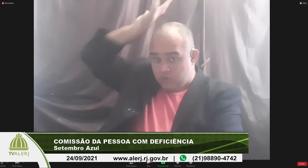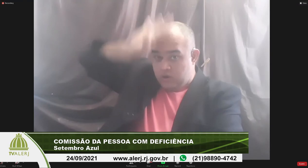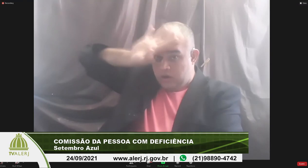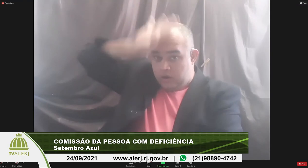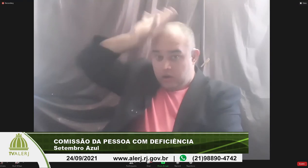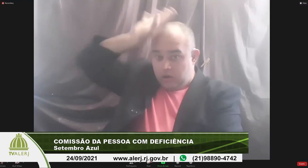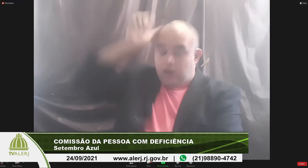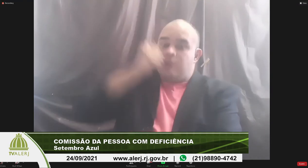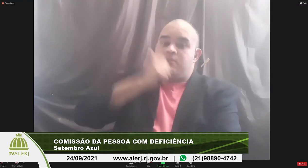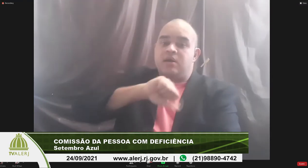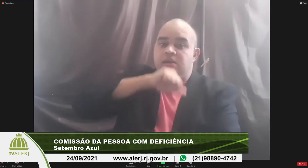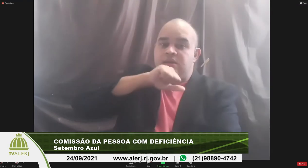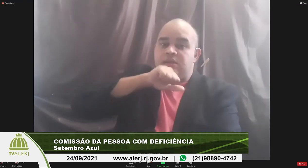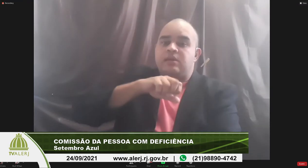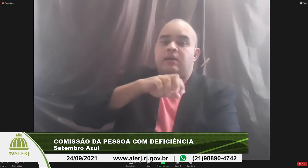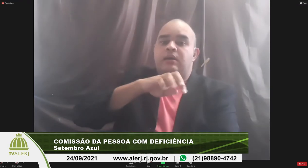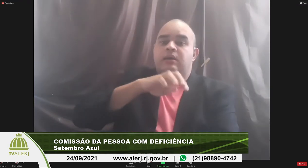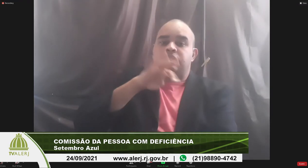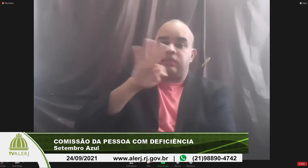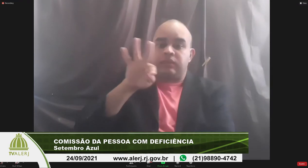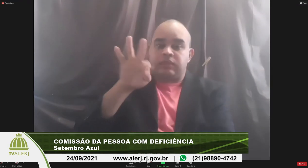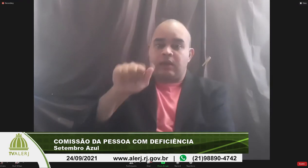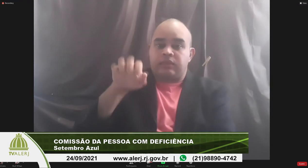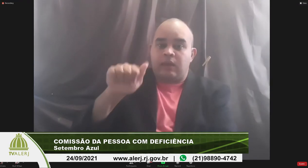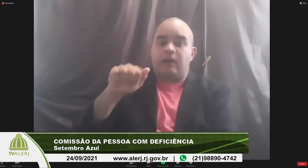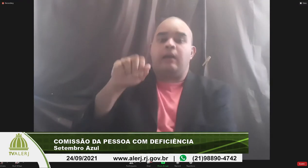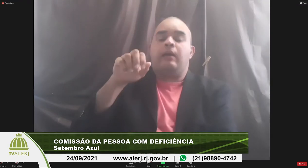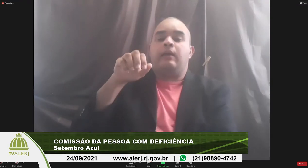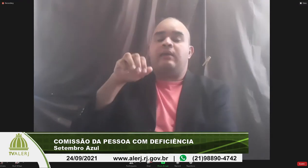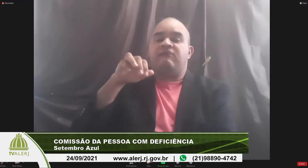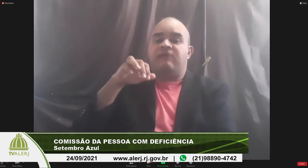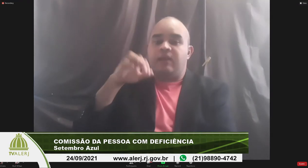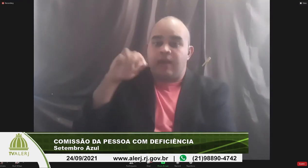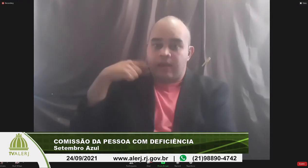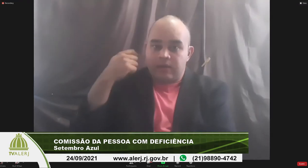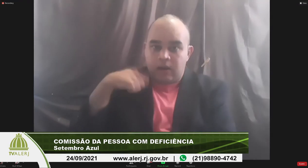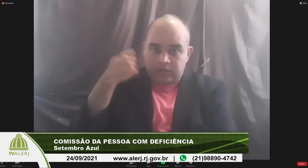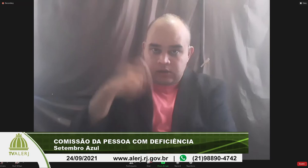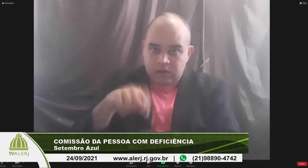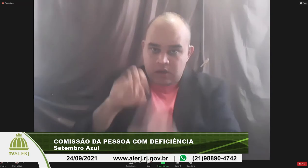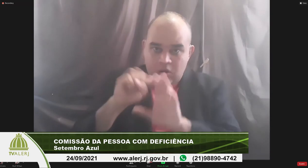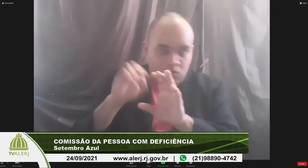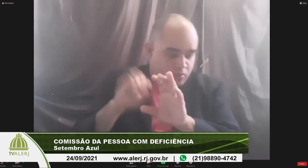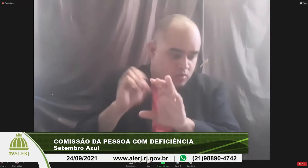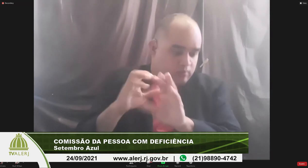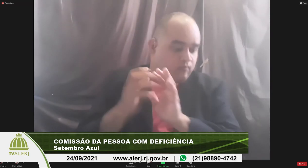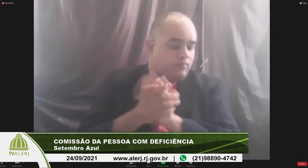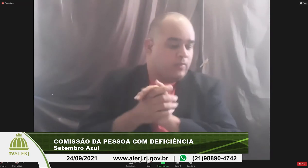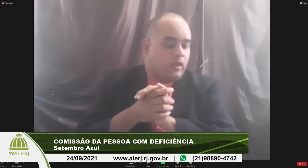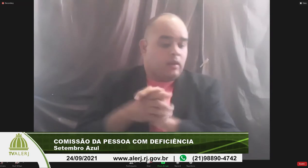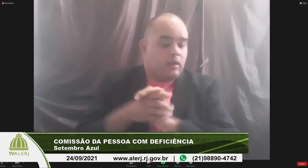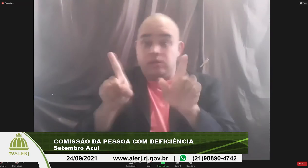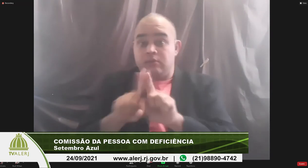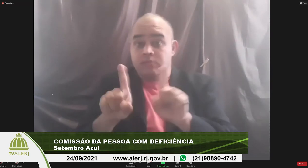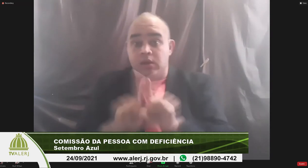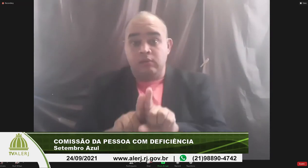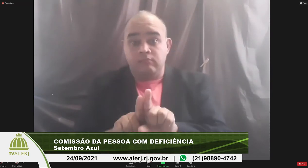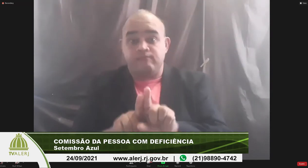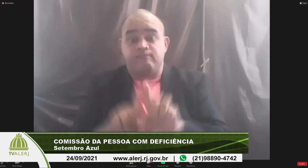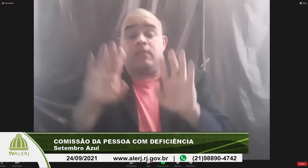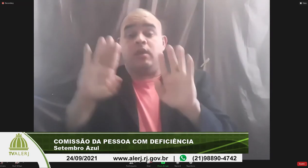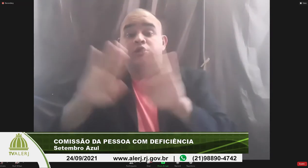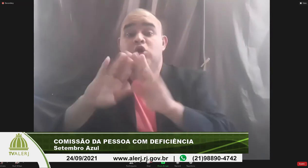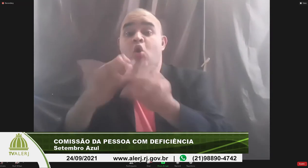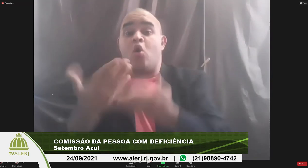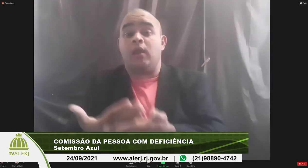sinal que é a mãe da Tata Benek a tricador e também